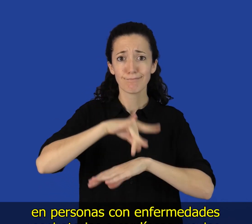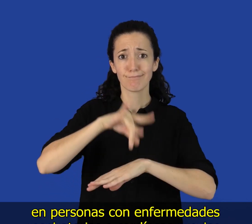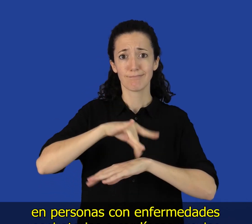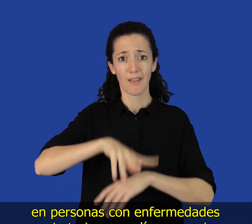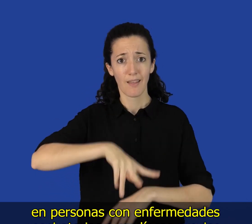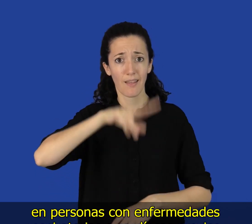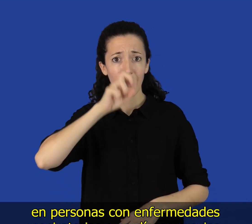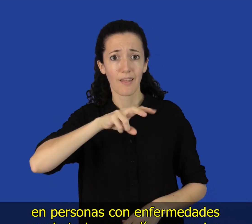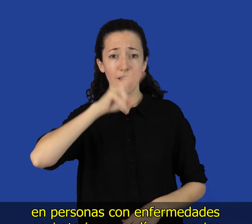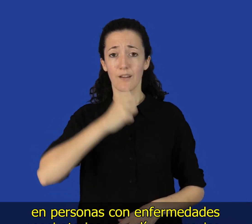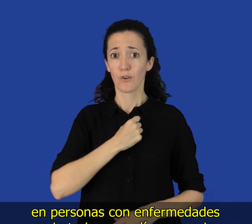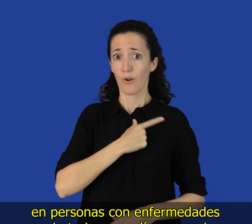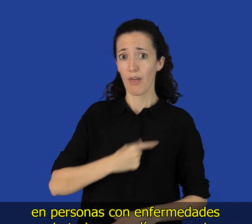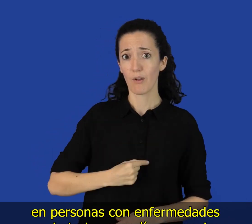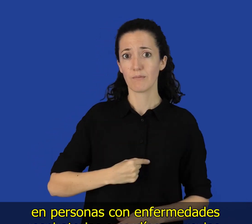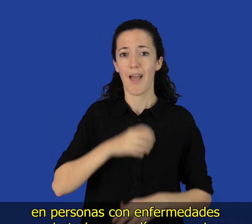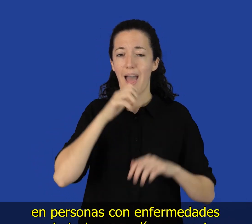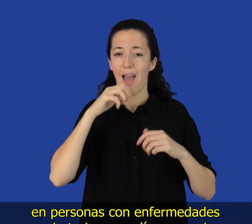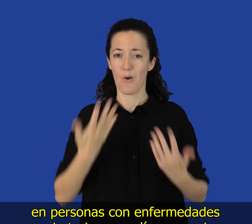respiratorias o cardíacas previas.